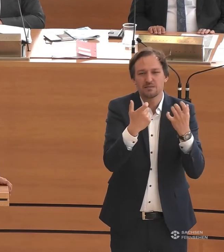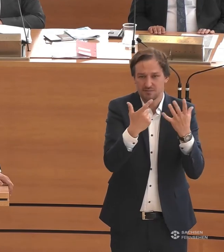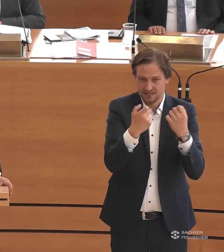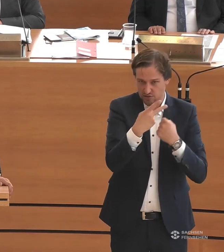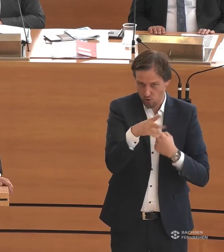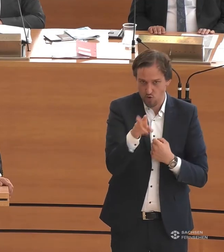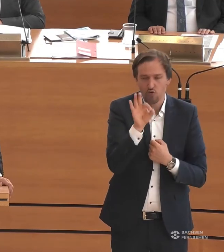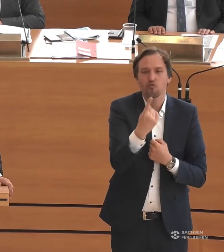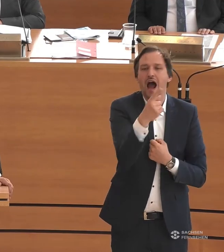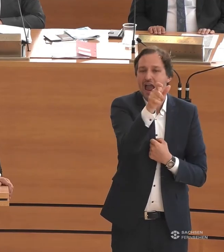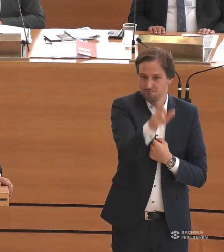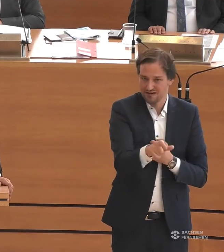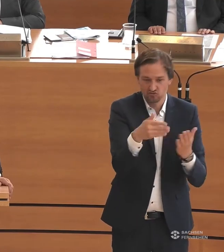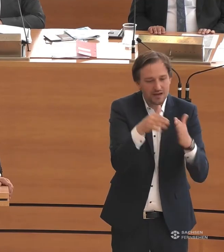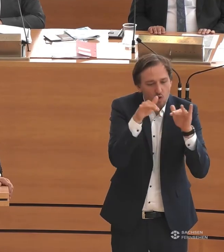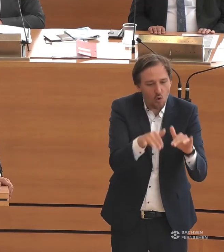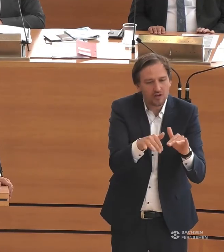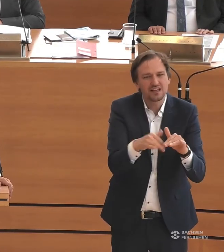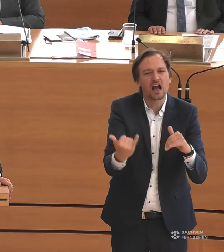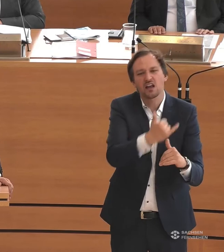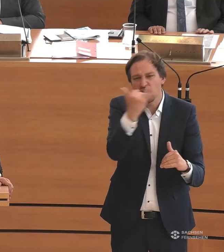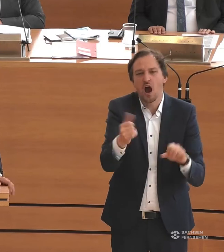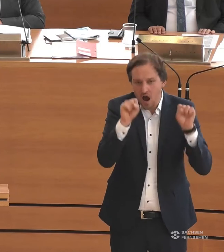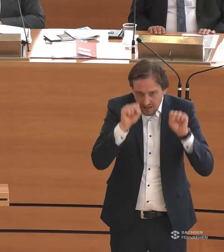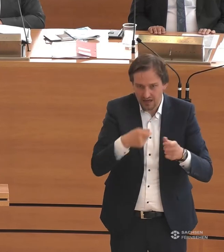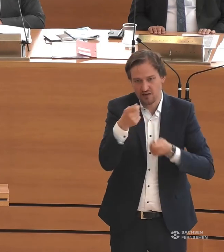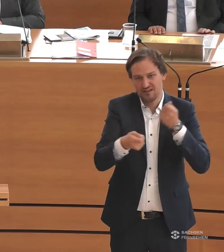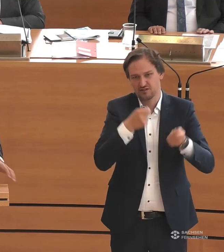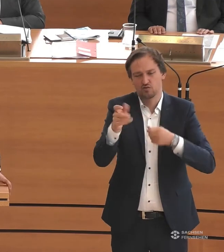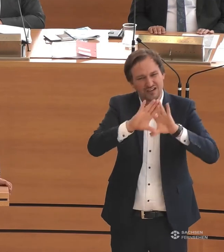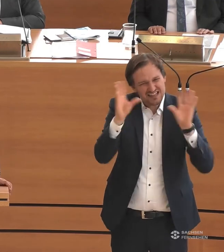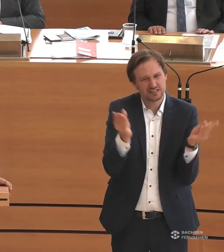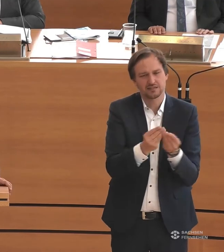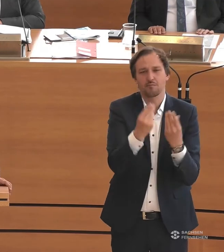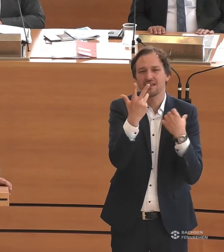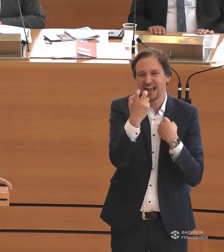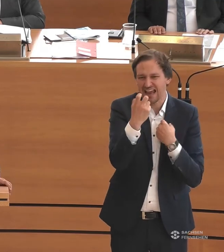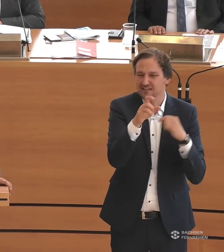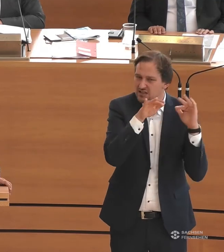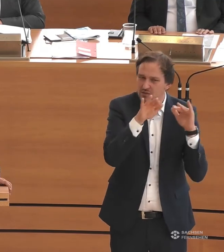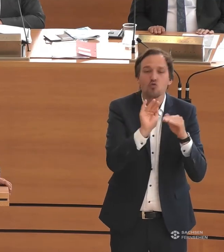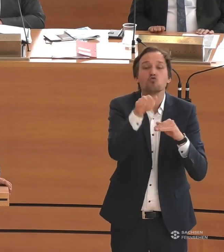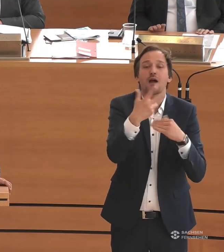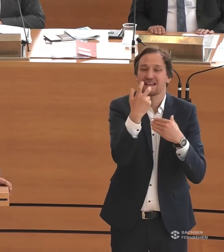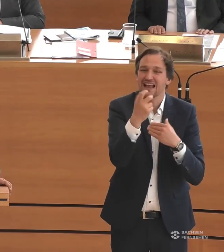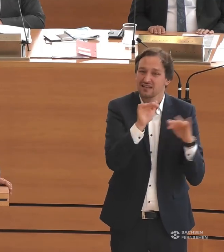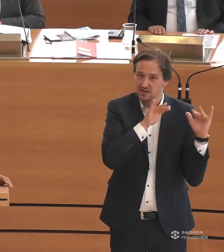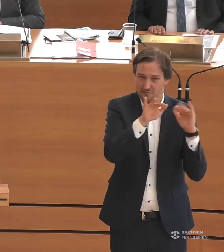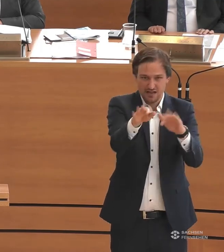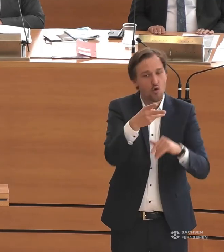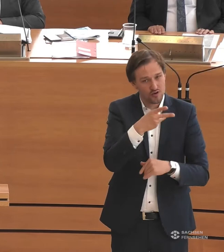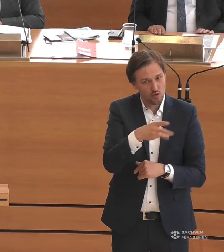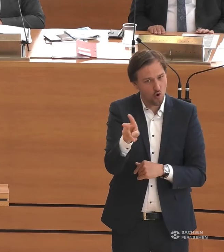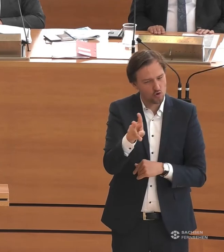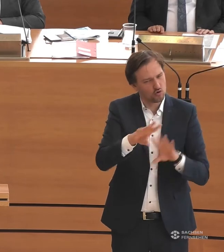der für jeden Menschen mit Behinderung im Freistaat Sachsen jährlich investiert wird. Das sind über 30 Millionen Euro für